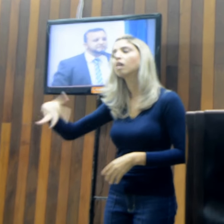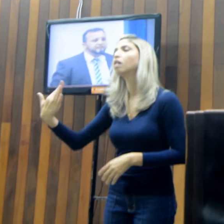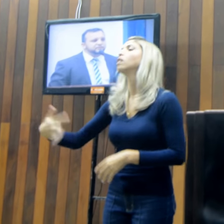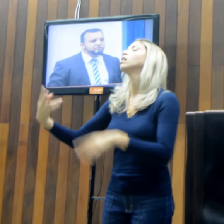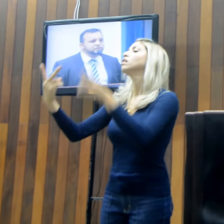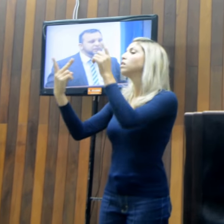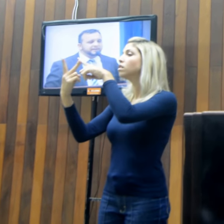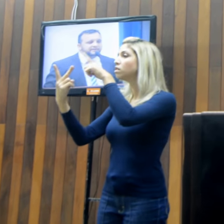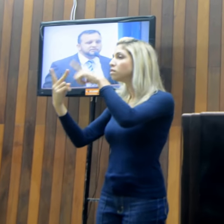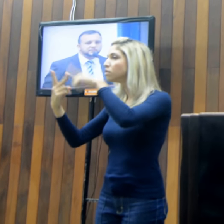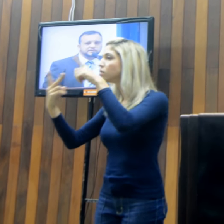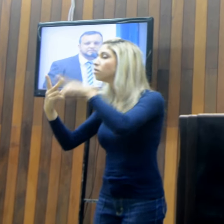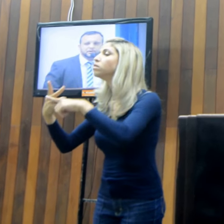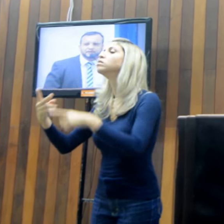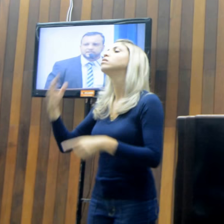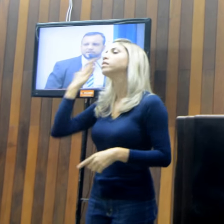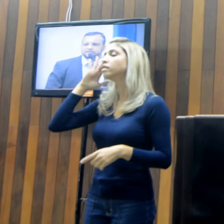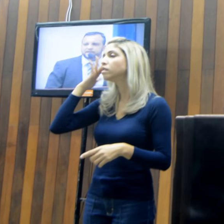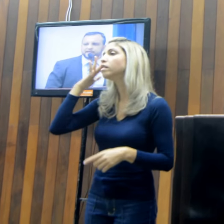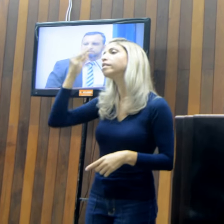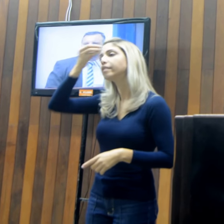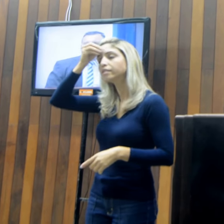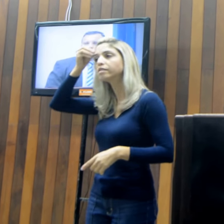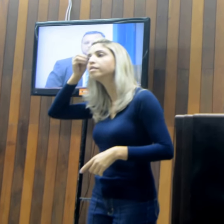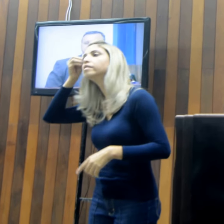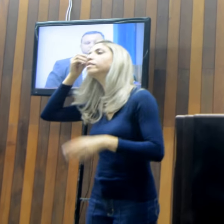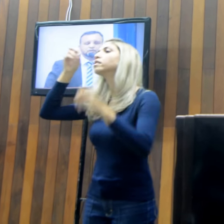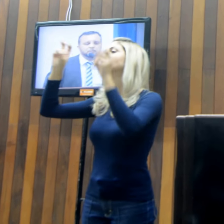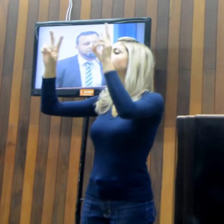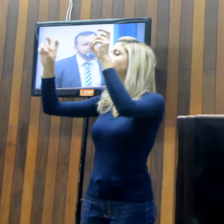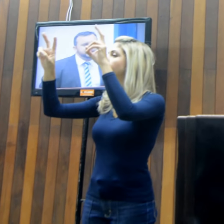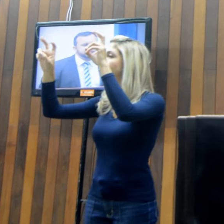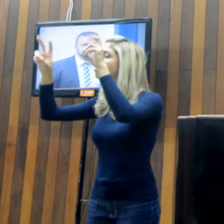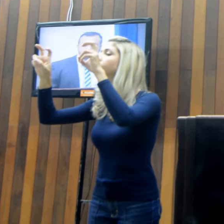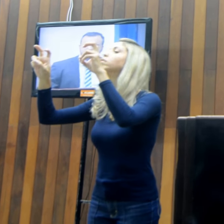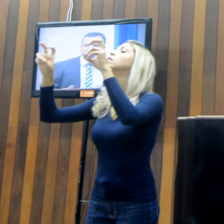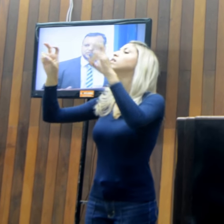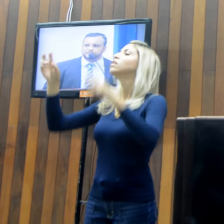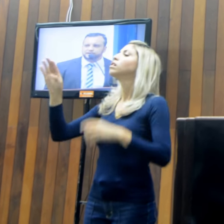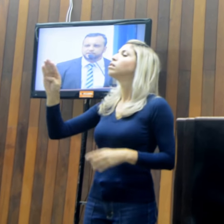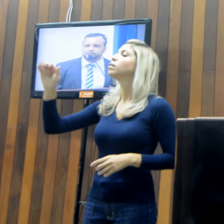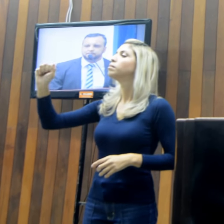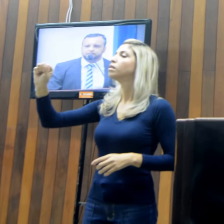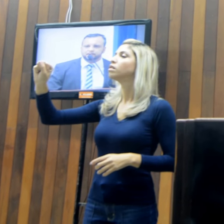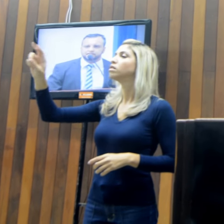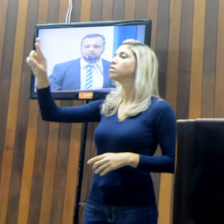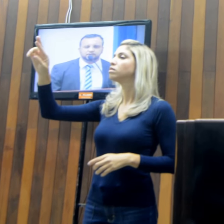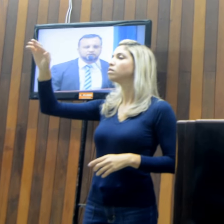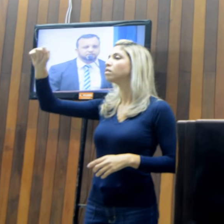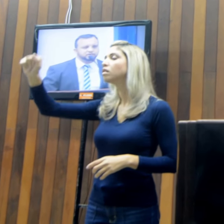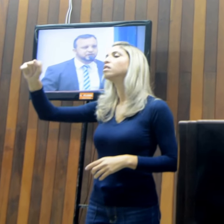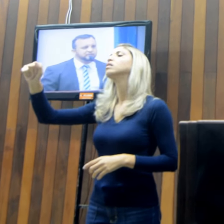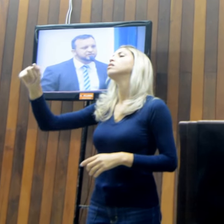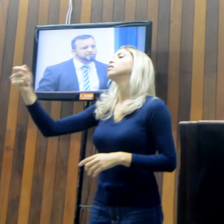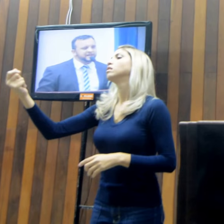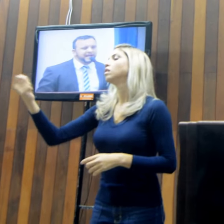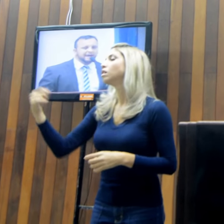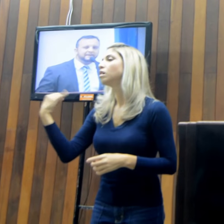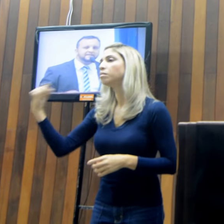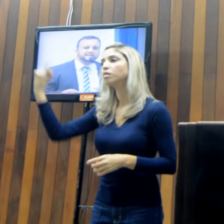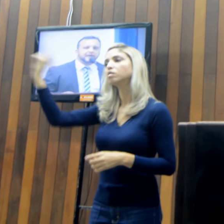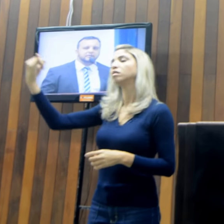esquecimento de operações importantes referentes ao dinheiro público. E são essas duas feridas da população que nós buscamos